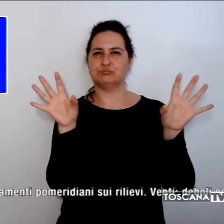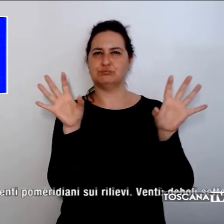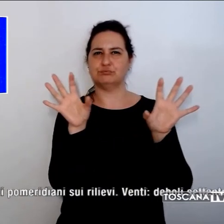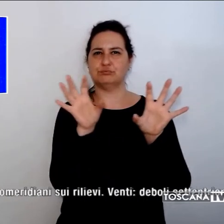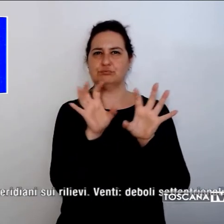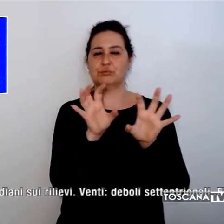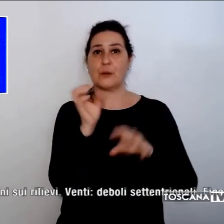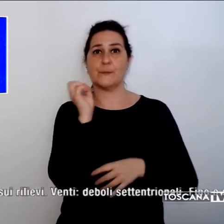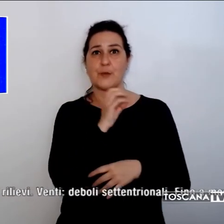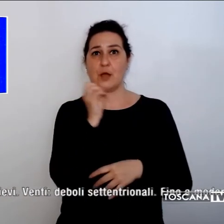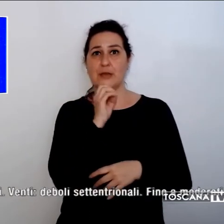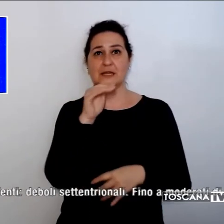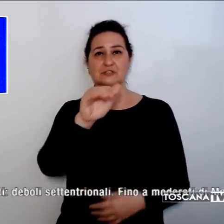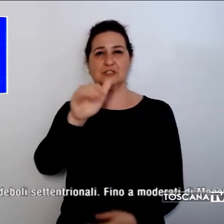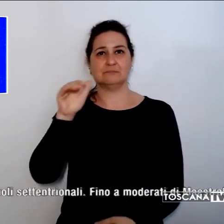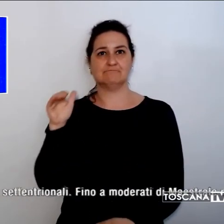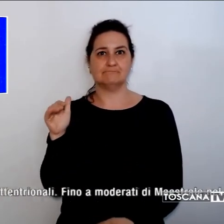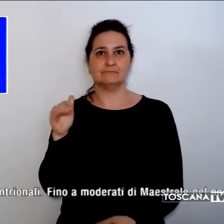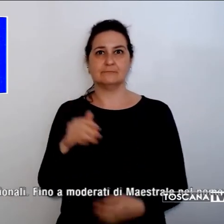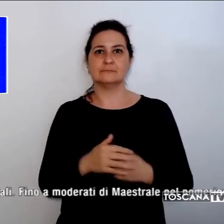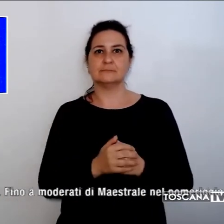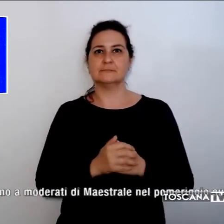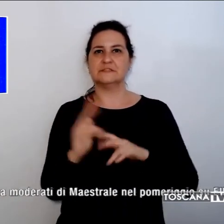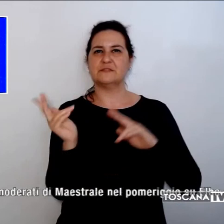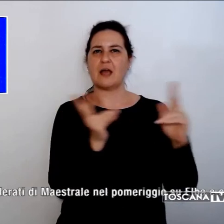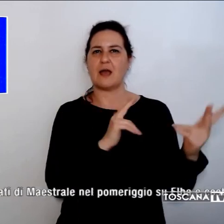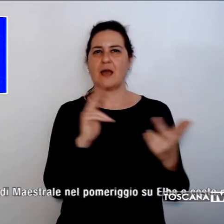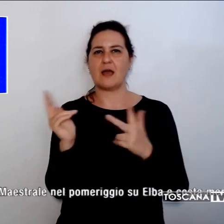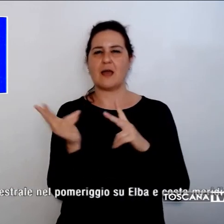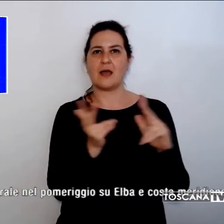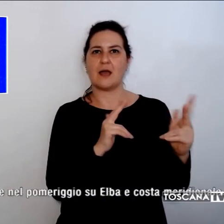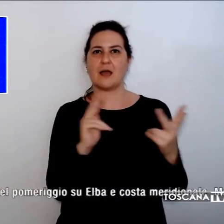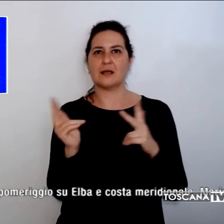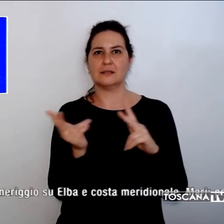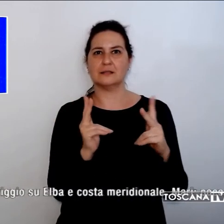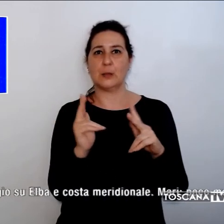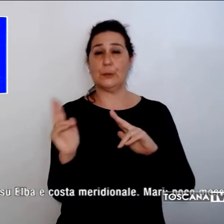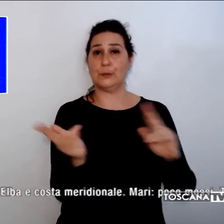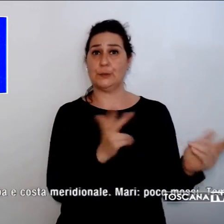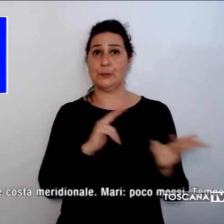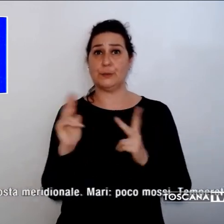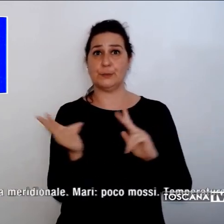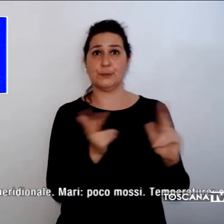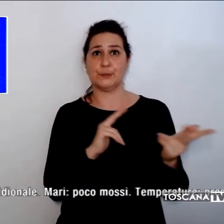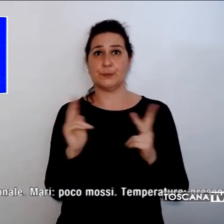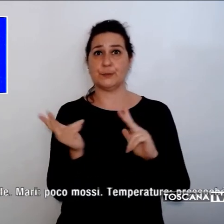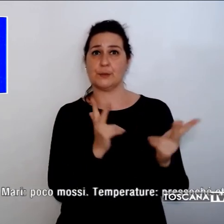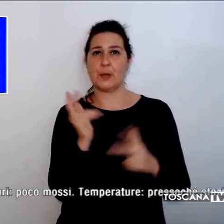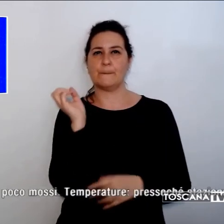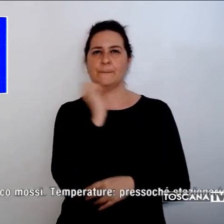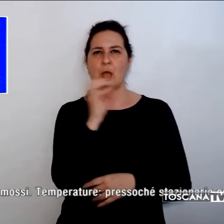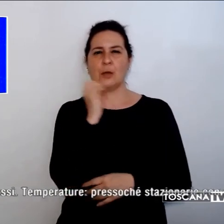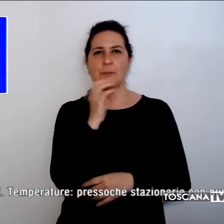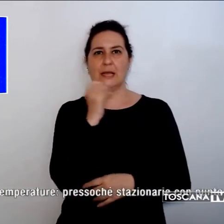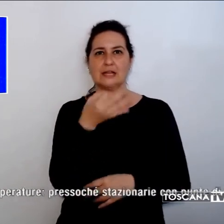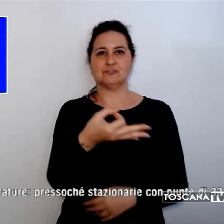sui rilievi, venti deboli settentrionali fino a moderati di maestrale nel pomeriggio su elba e